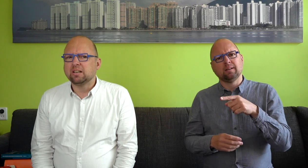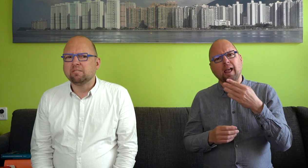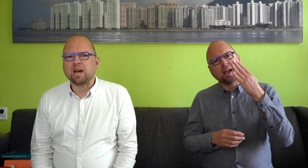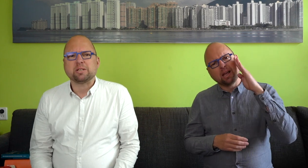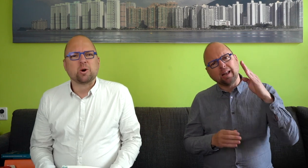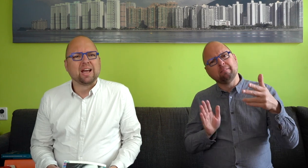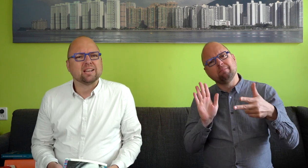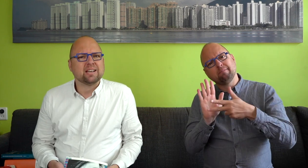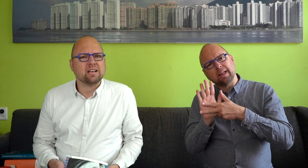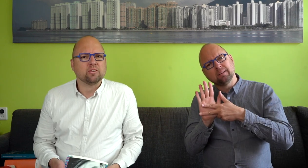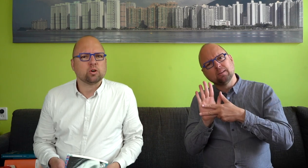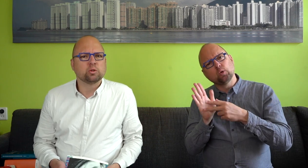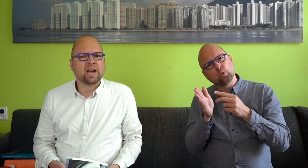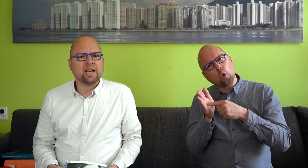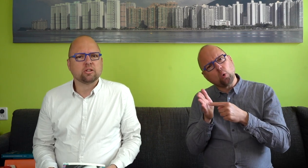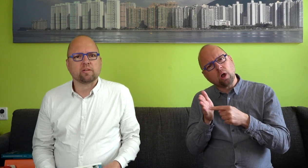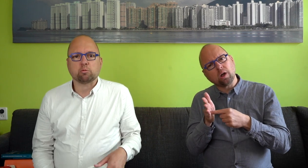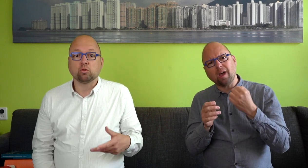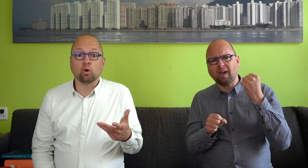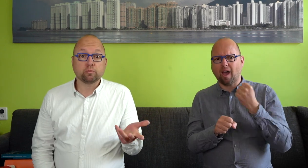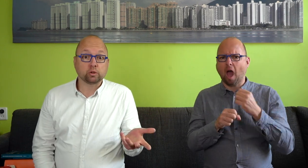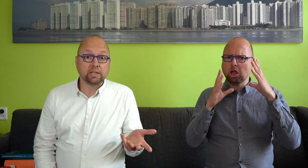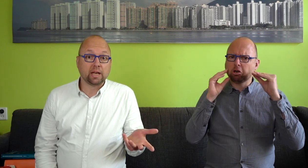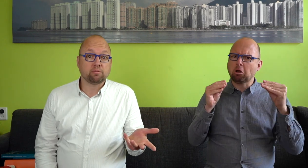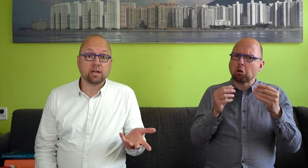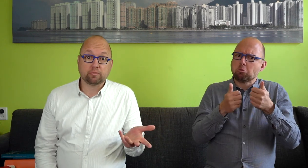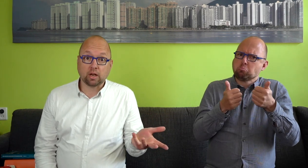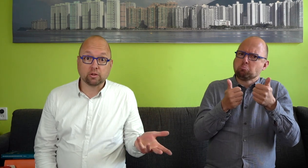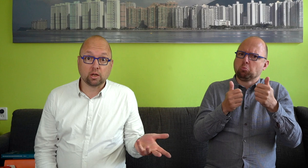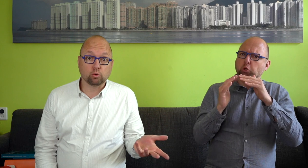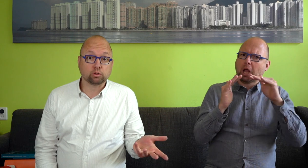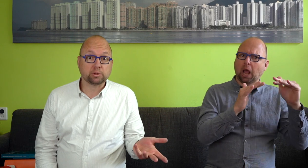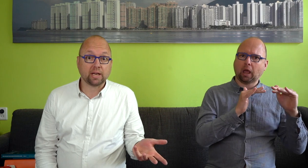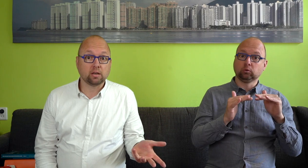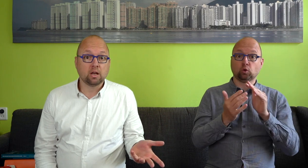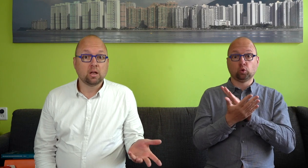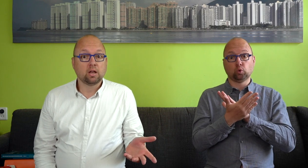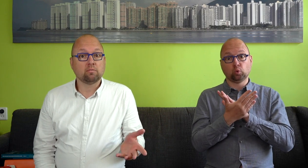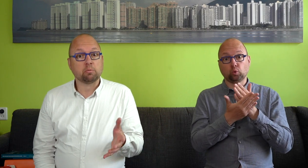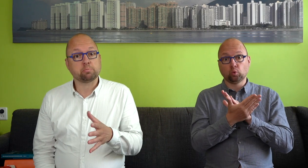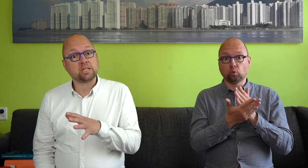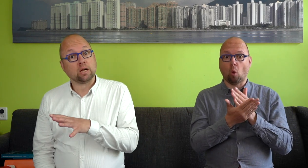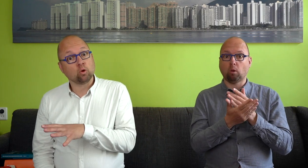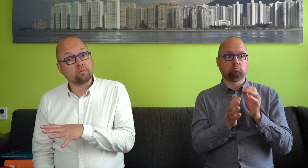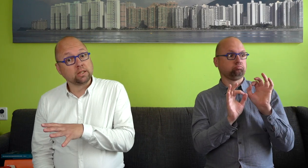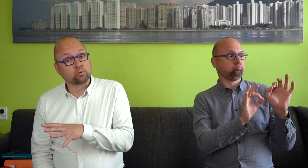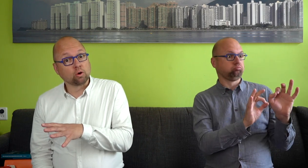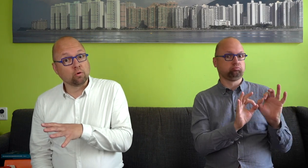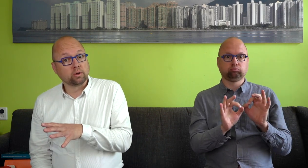We hebben het toch eigenlijk in Nederland wel goed geregeld? We hebben een tolkvoorziening waar heel veel landen jaloers op zijn. We hebben speciaal onderwijs voor doven